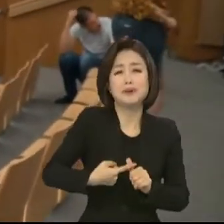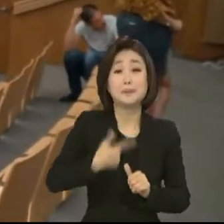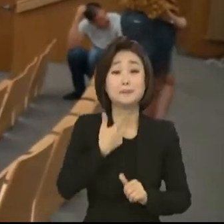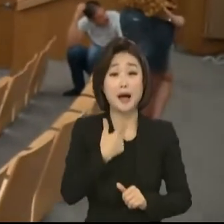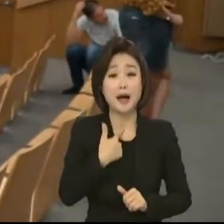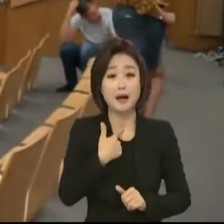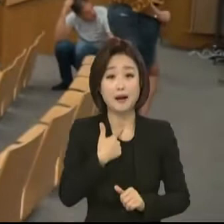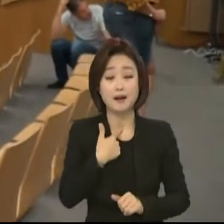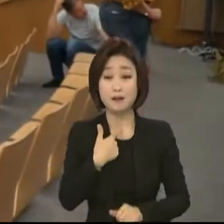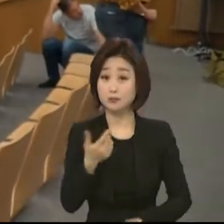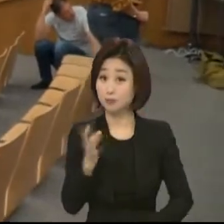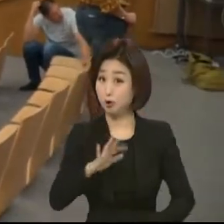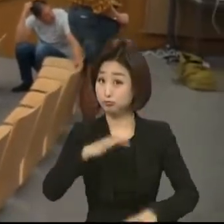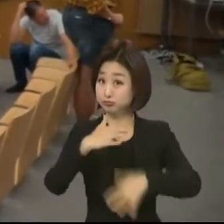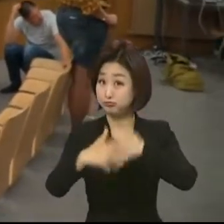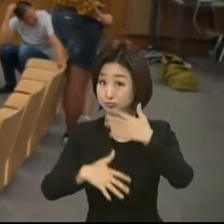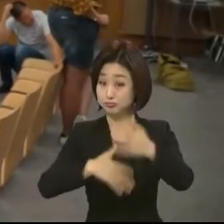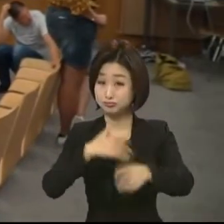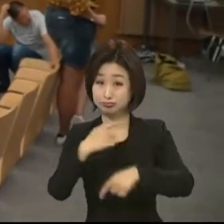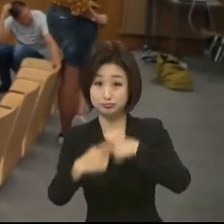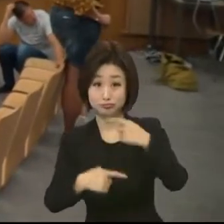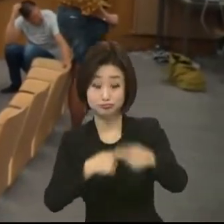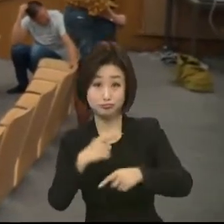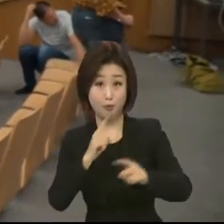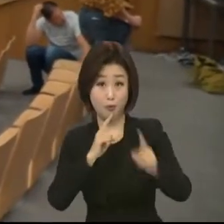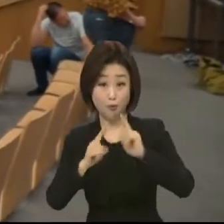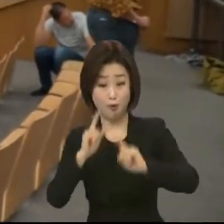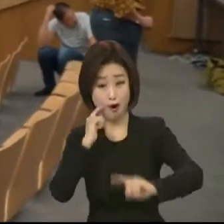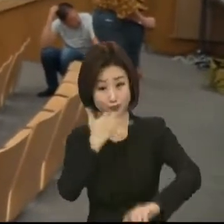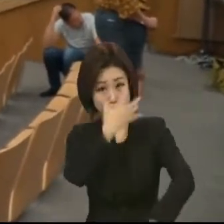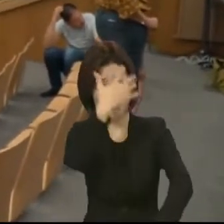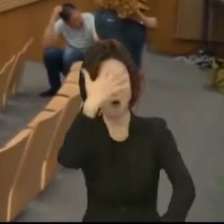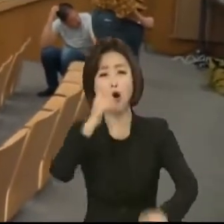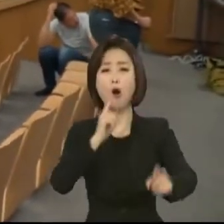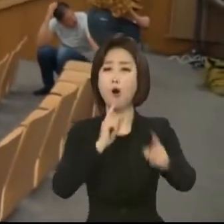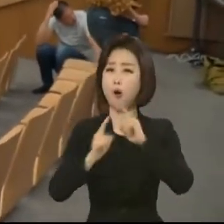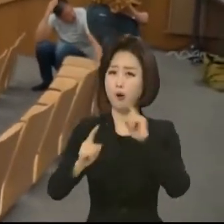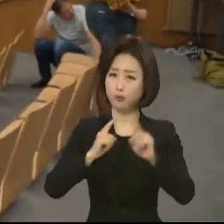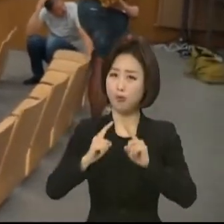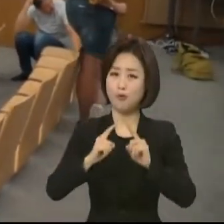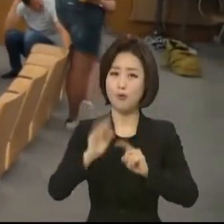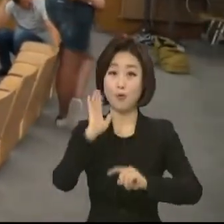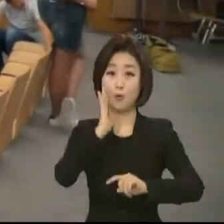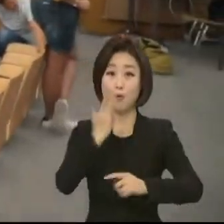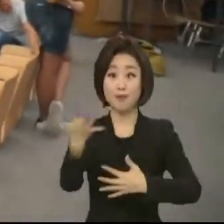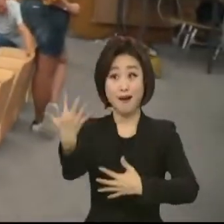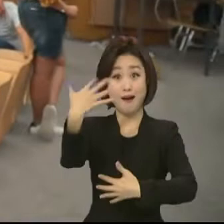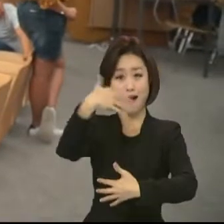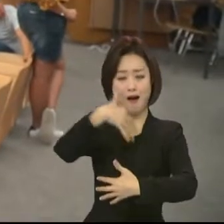수어는 아름다운 거예요. 수어는 언어로서 농인들의 내면에 들어와 있어요.